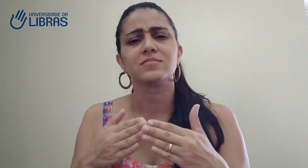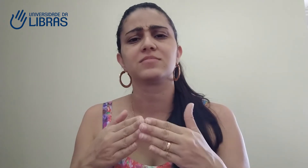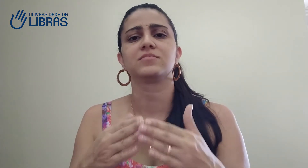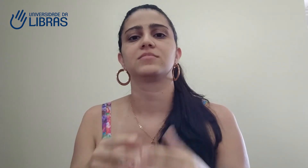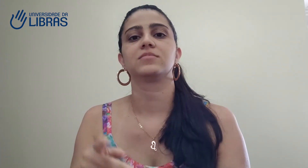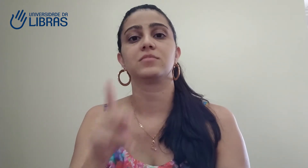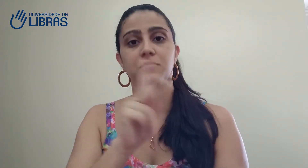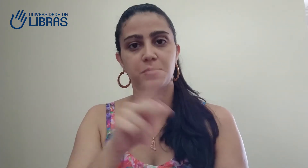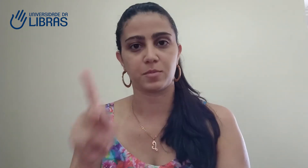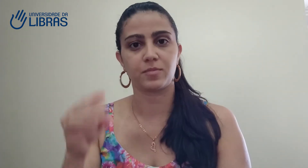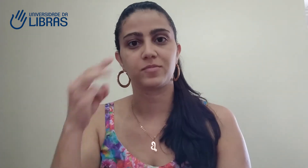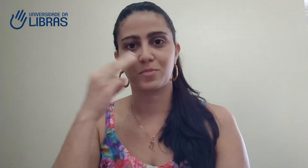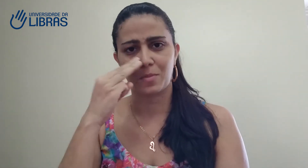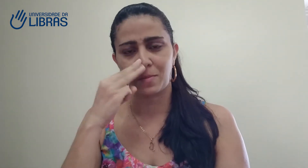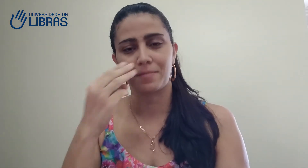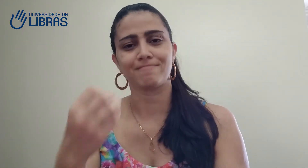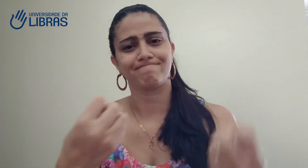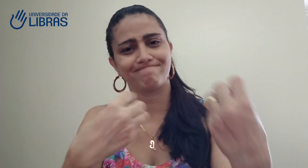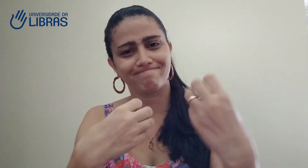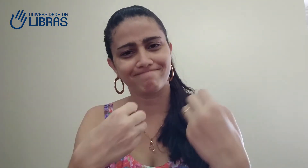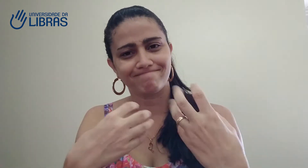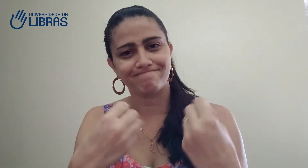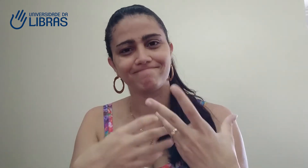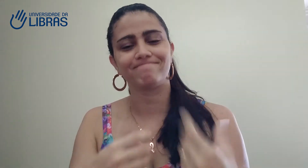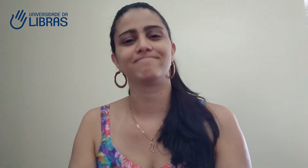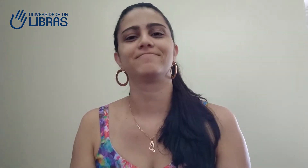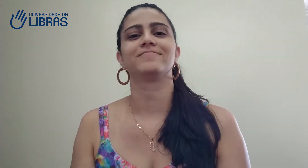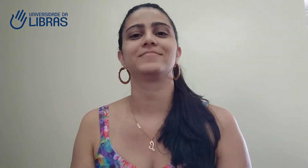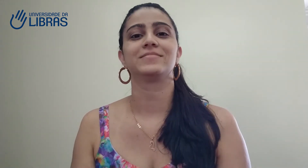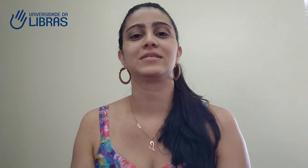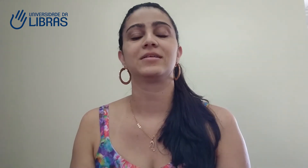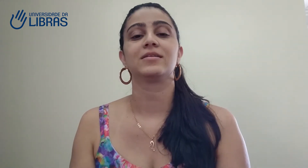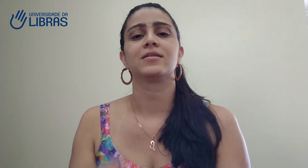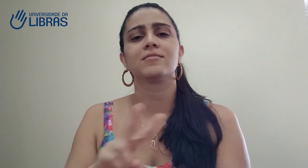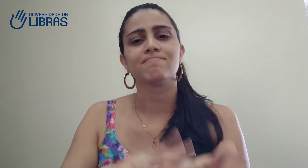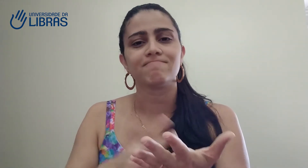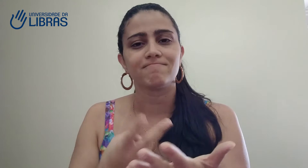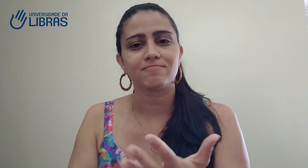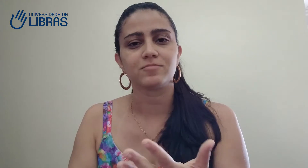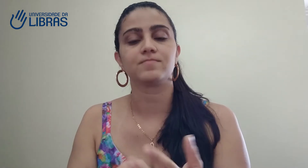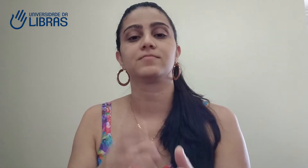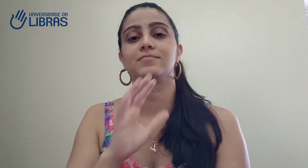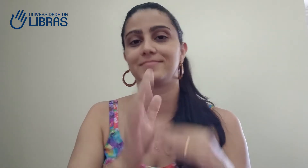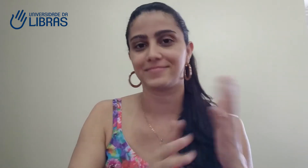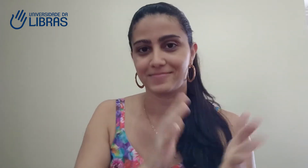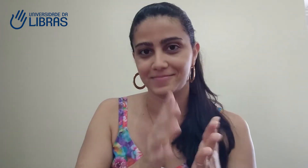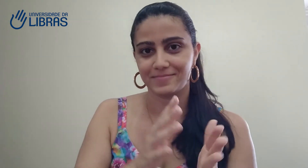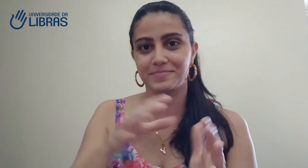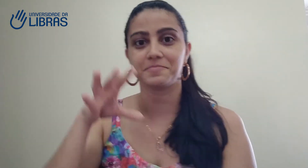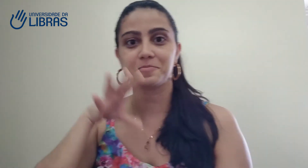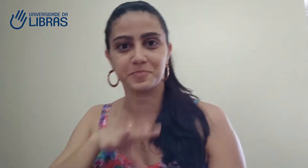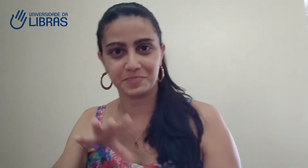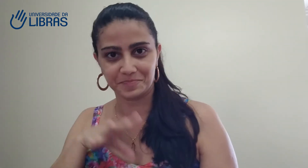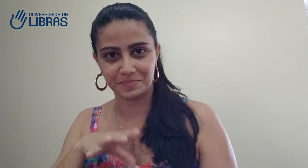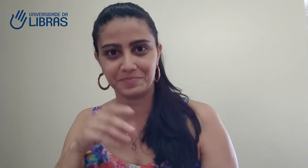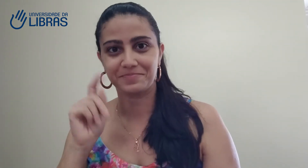eu aproveitei e pedi, por favor, ao professor Matos que me ensinassem a fazer tanto tradução como